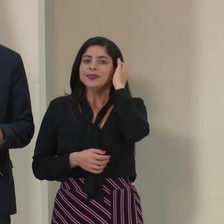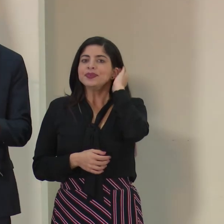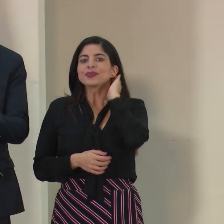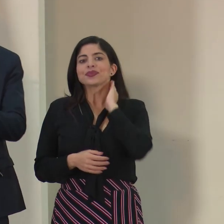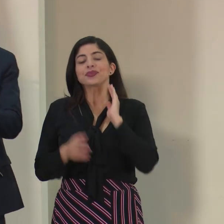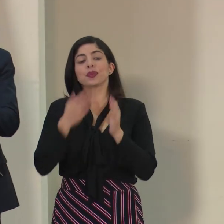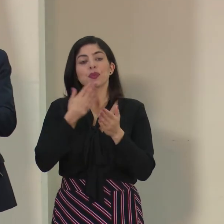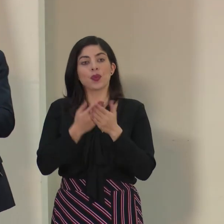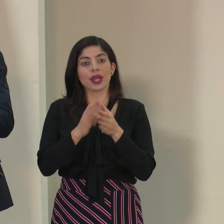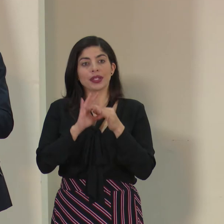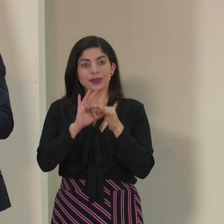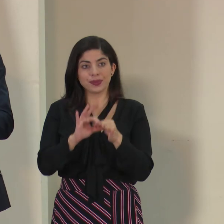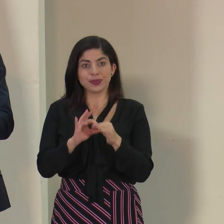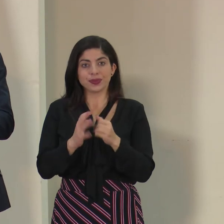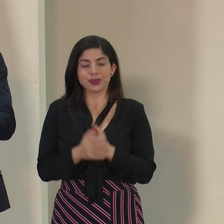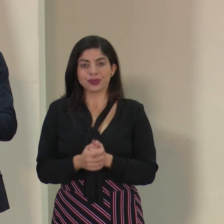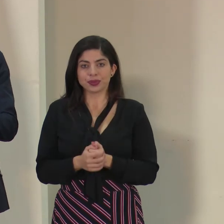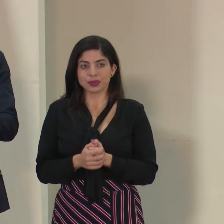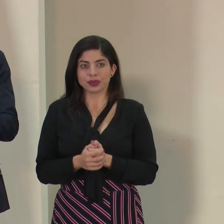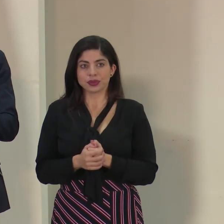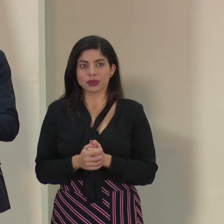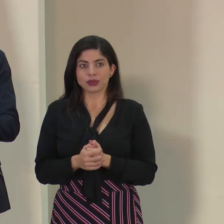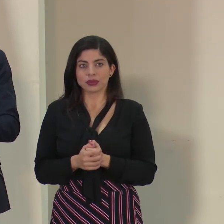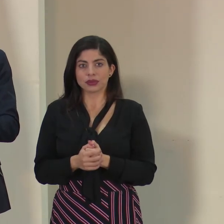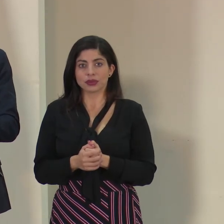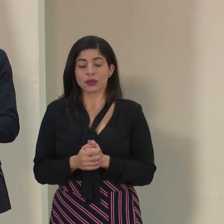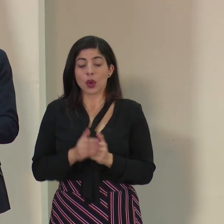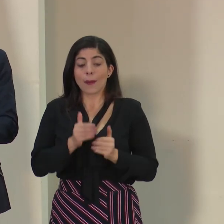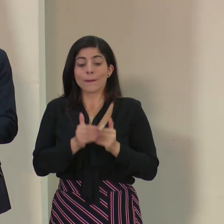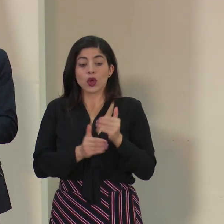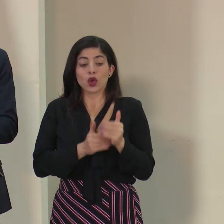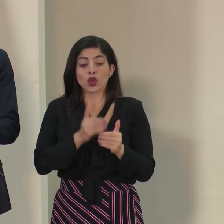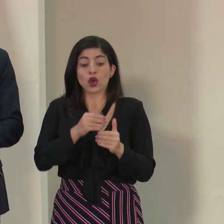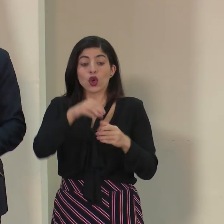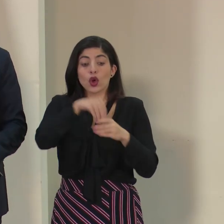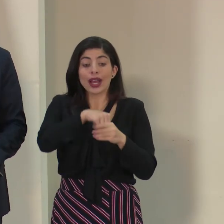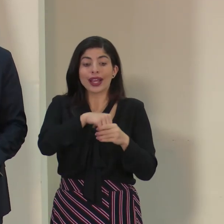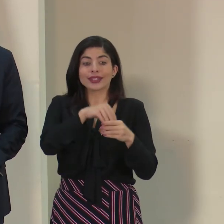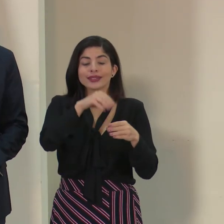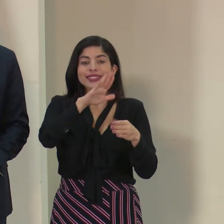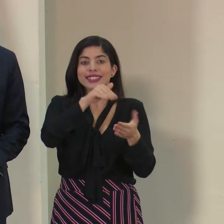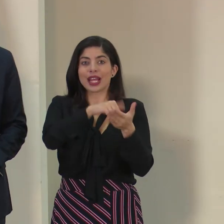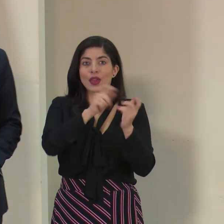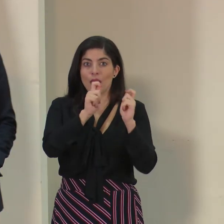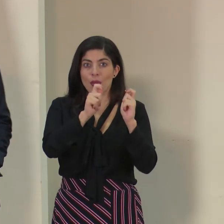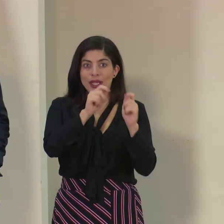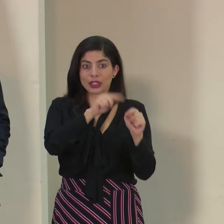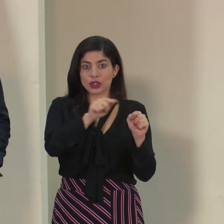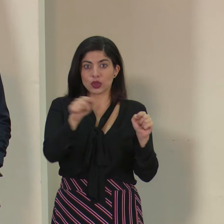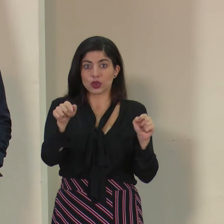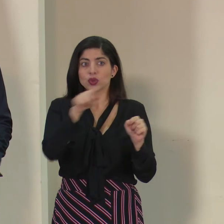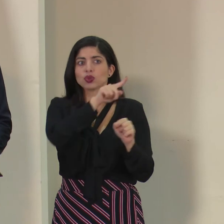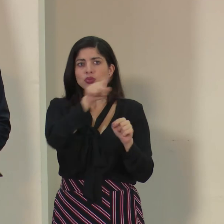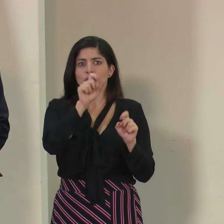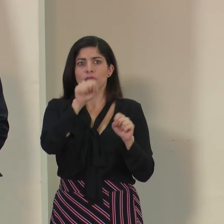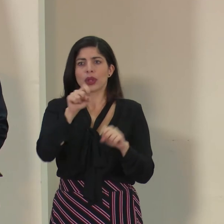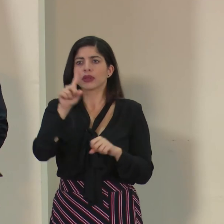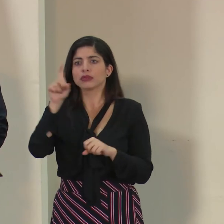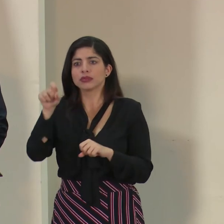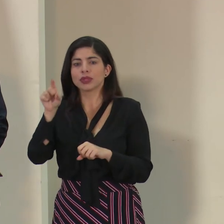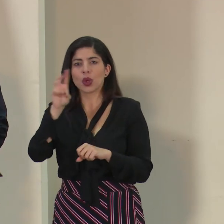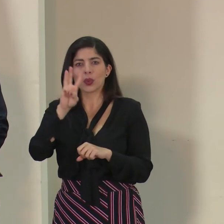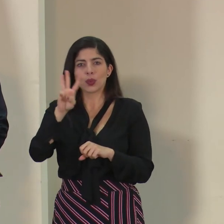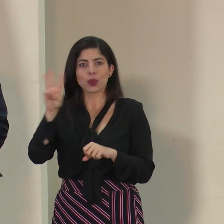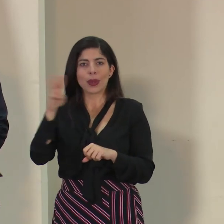Bueno, con respecto al protocolo en centros educativos, usted mismo lo puede consultar en la página